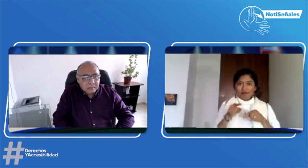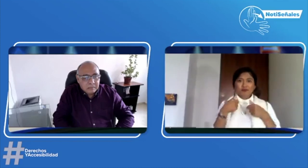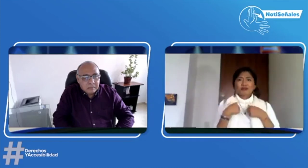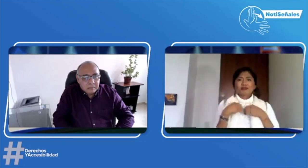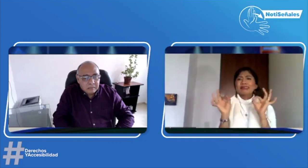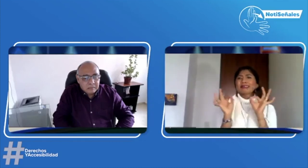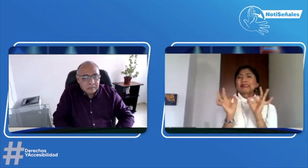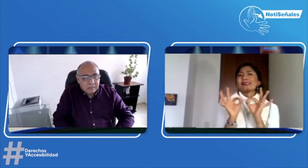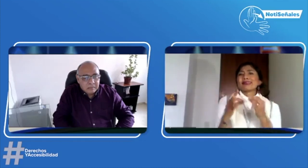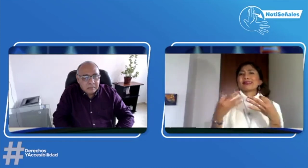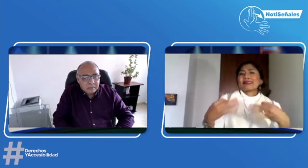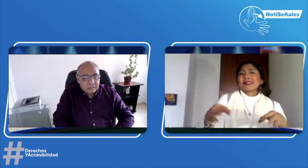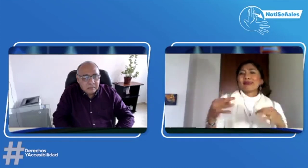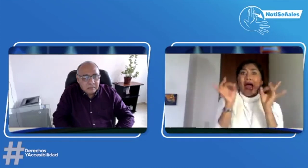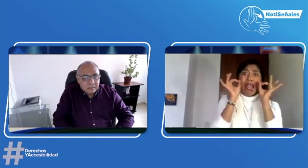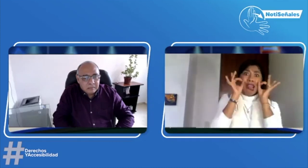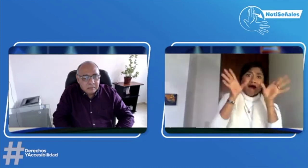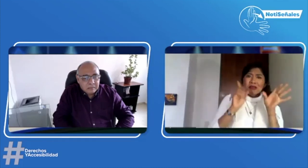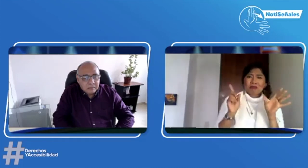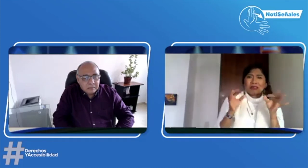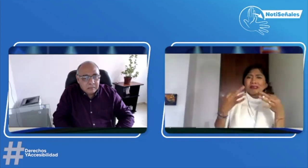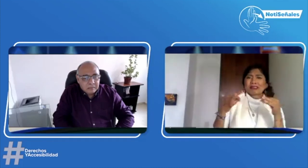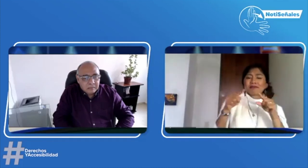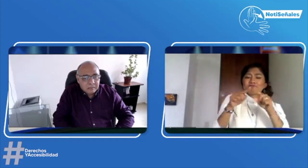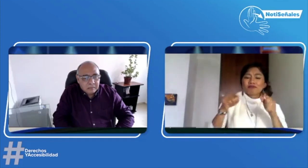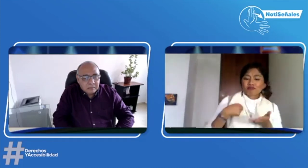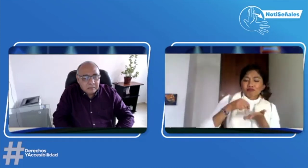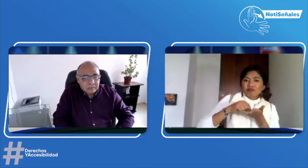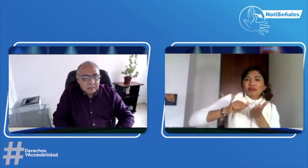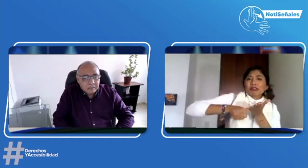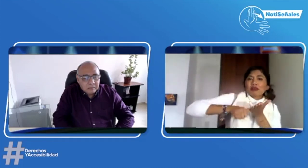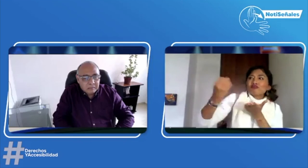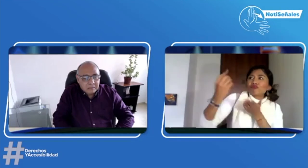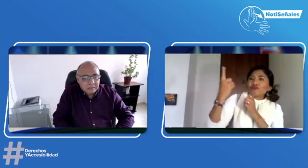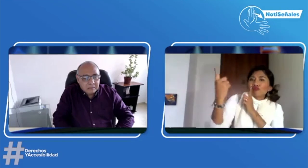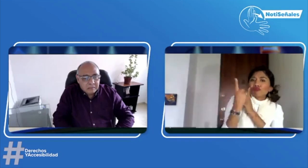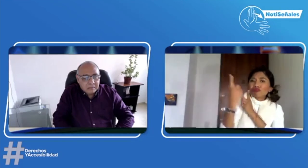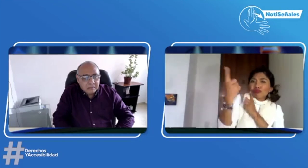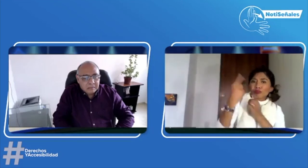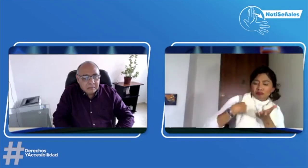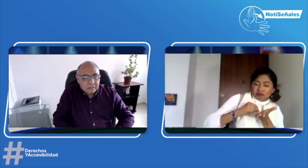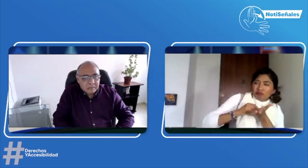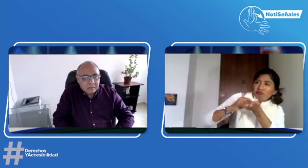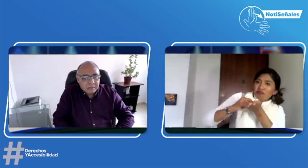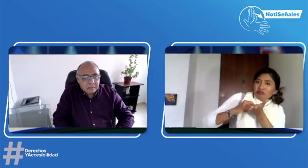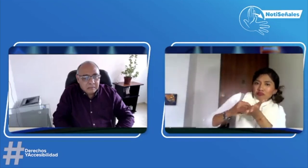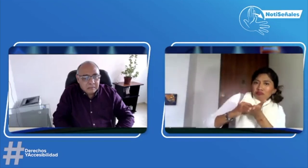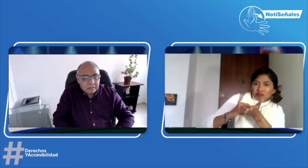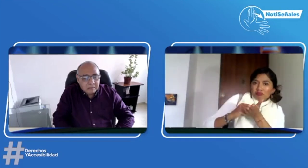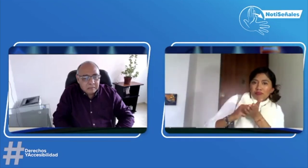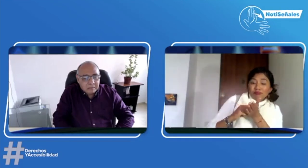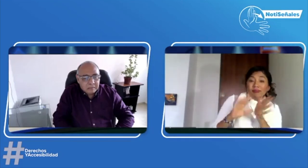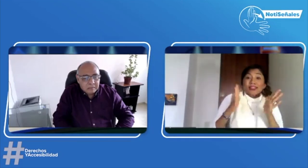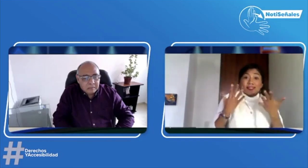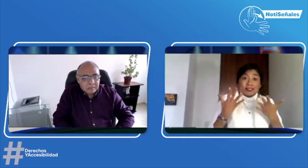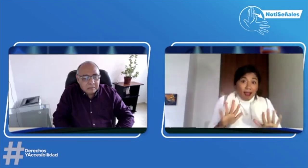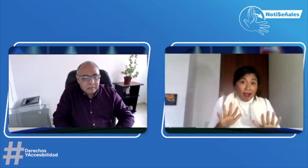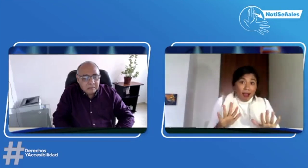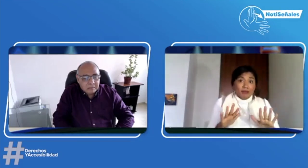los roles dentro de la mesa. No es algo que es imposible de hacer, es algo muy fácil, de pronto llega la persona, se verifica la